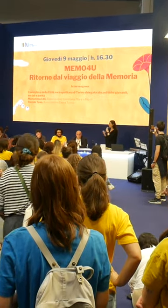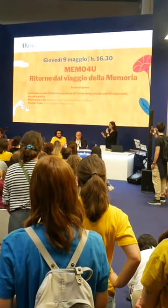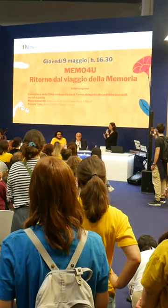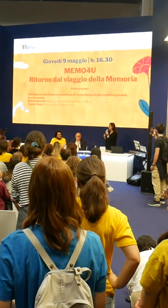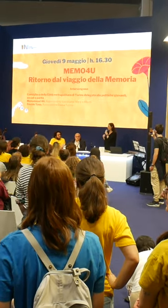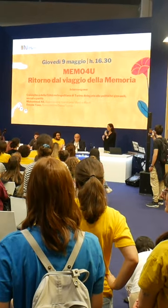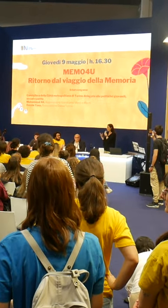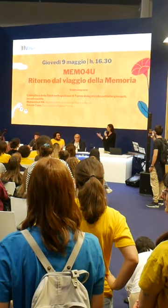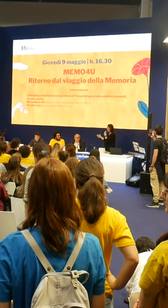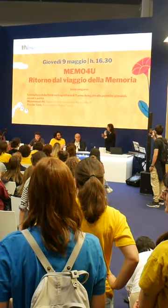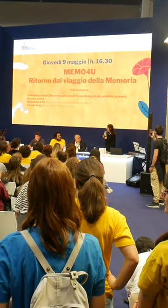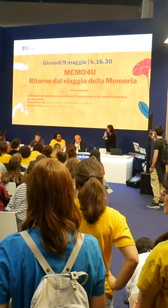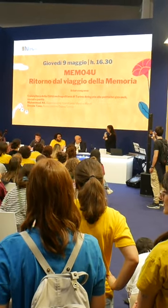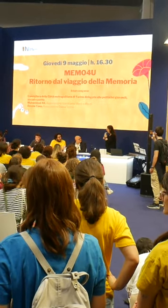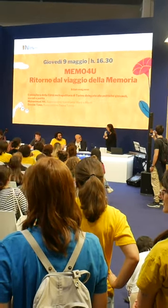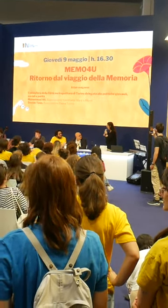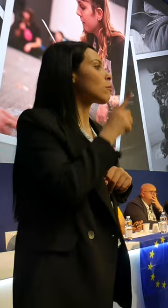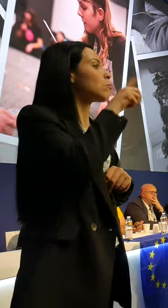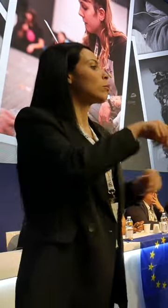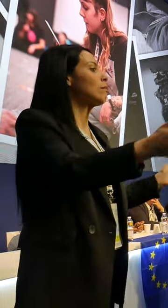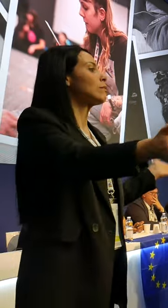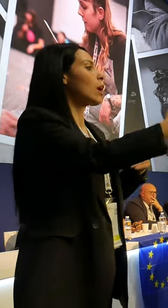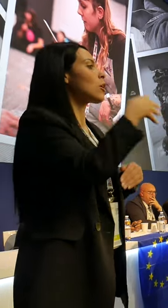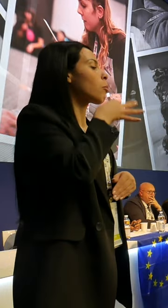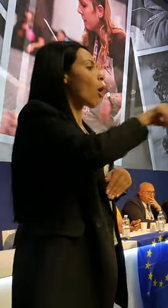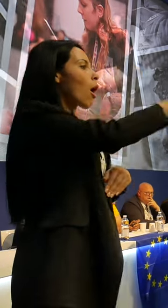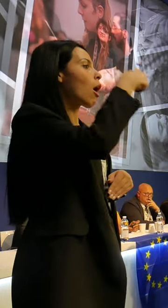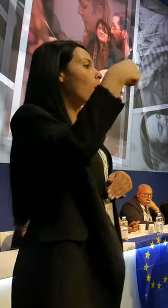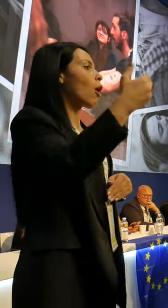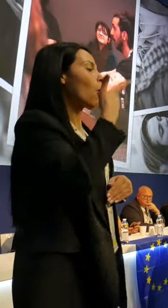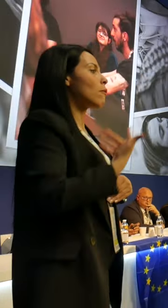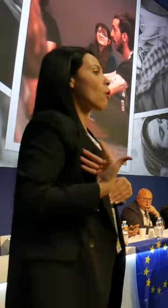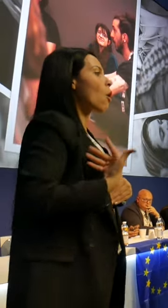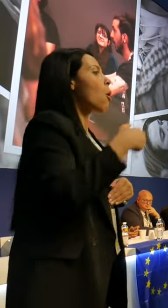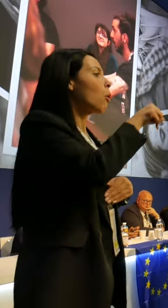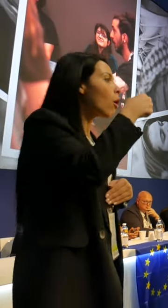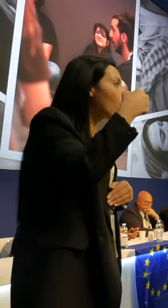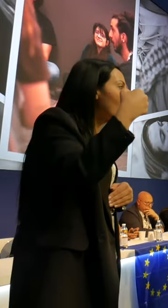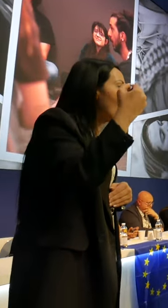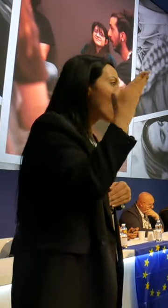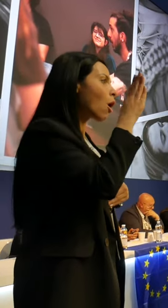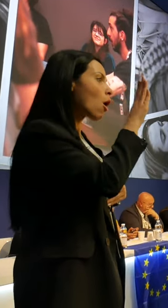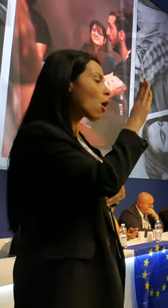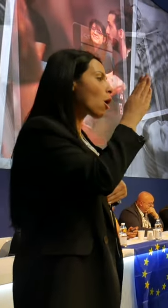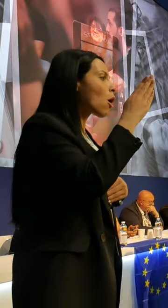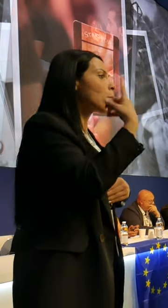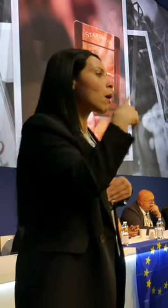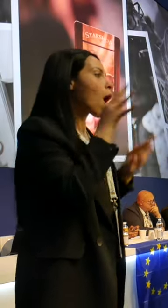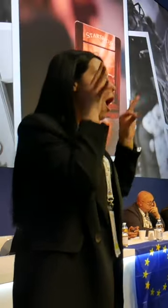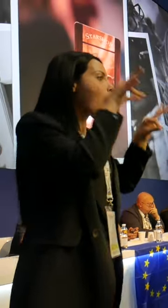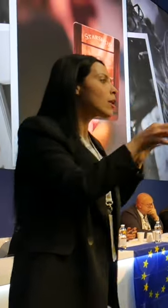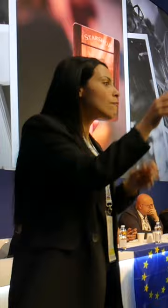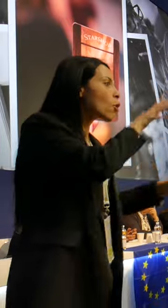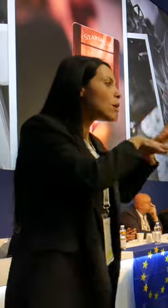appuntamenti. Per l'edizione 2024, tutti gli incontri curati dalle due istituzioni sono stati tradotti nella lingua